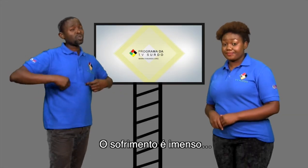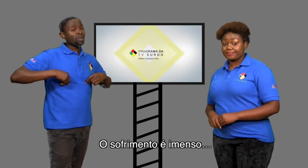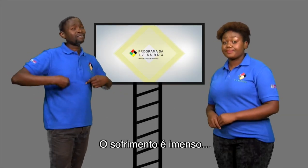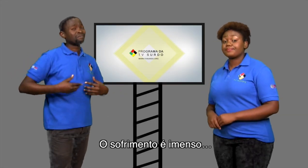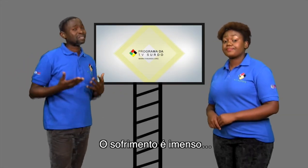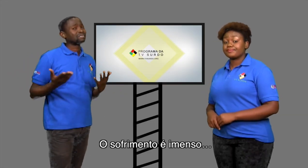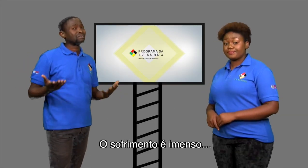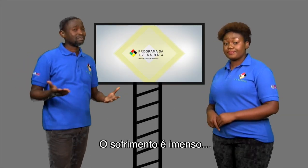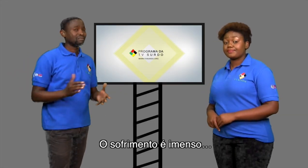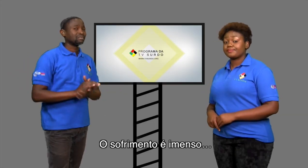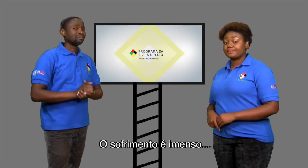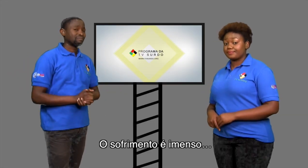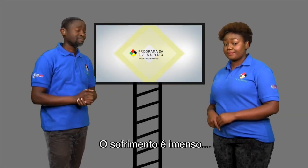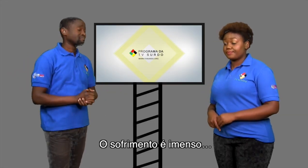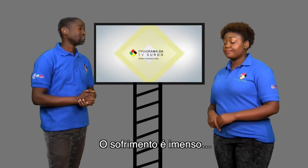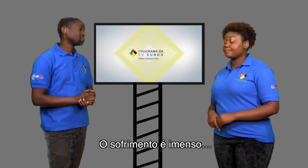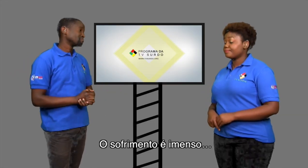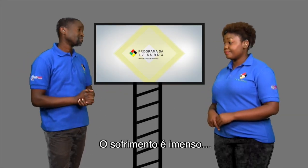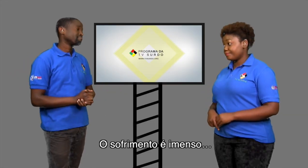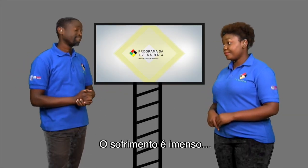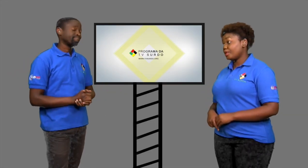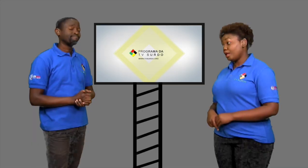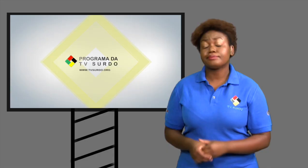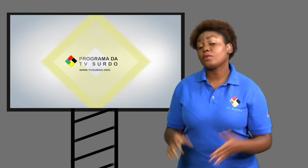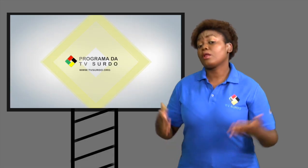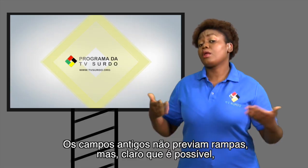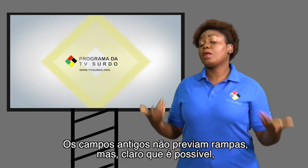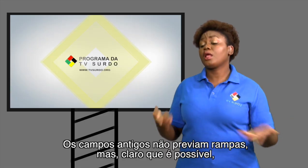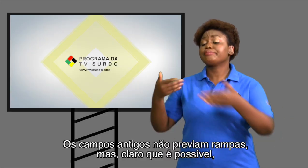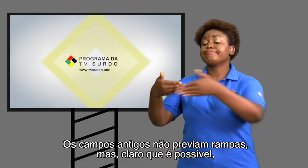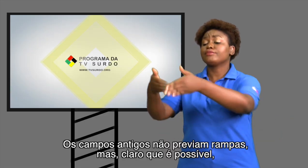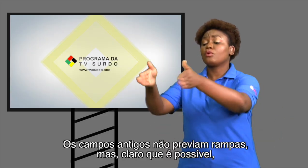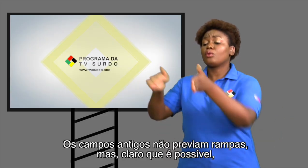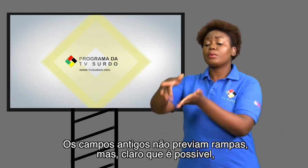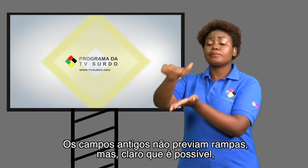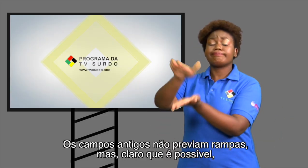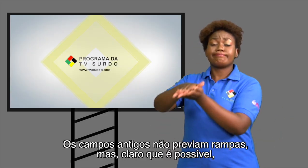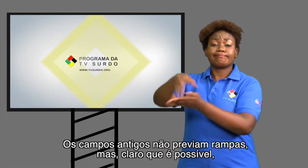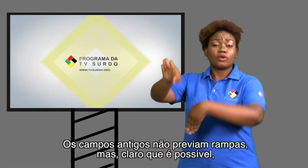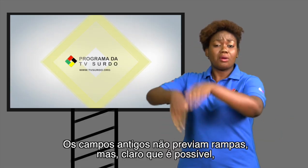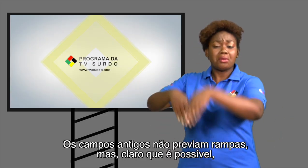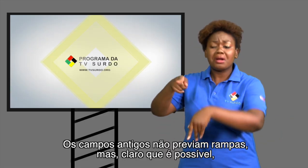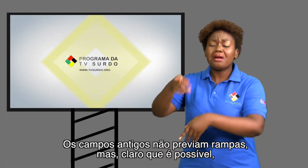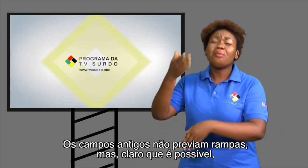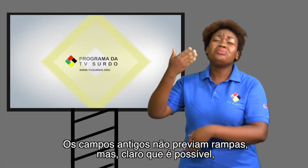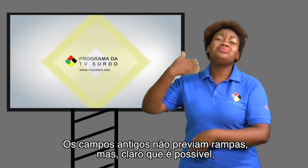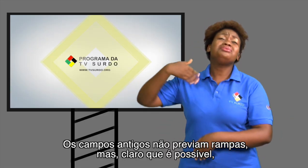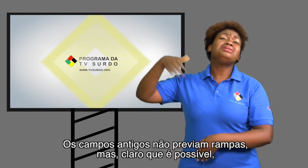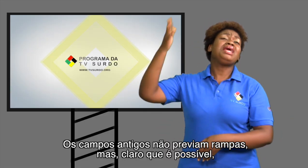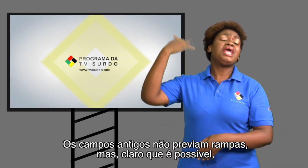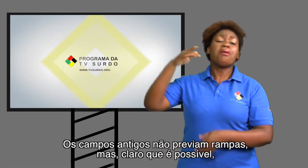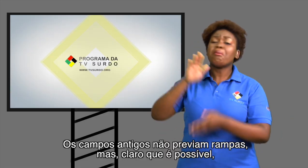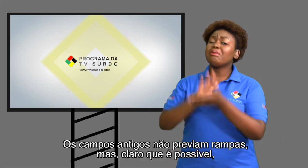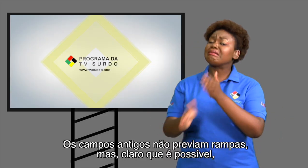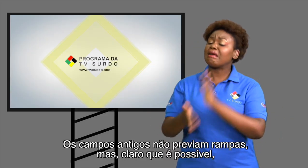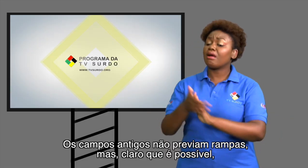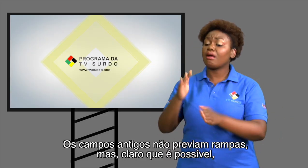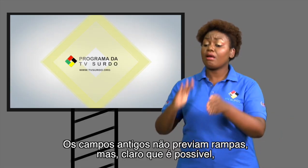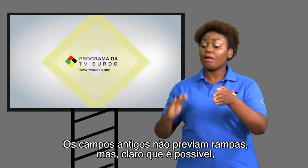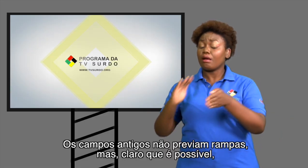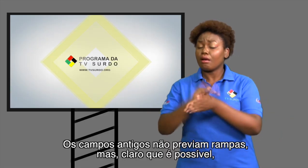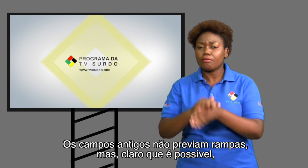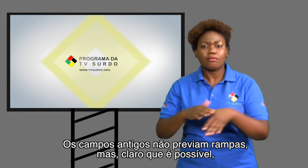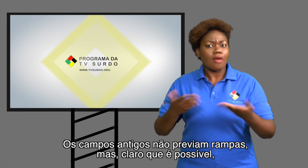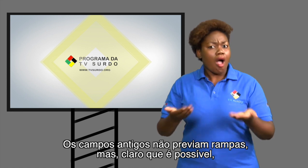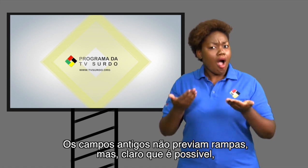O sofrimento é imenso. Os campos antigos não previam rampas, mas, claro que é